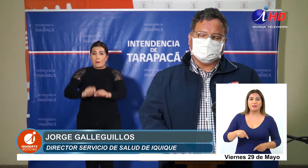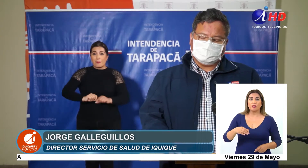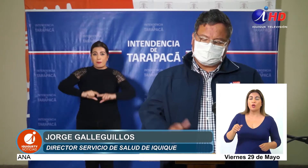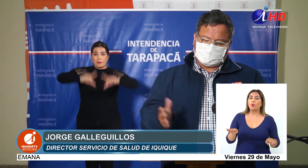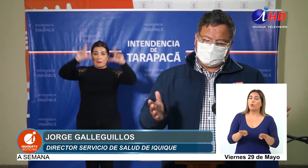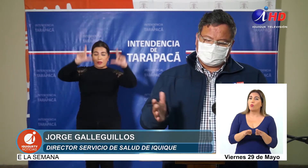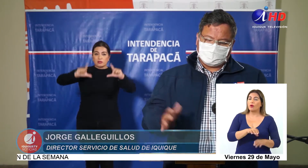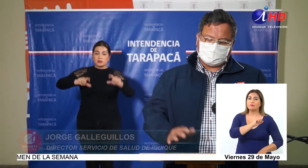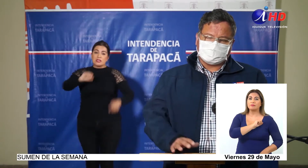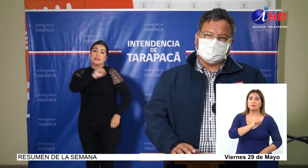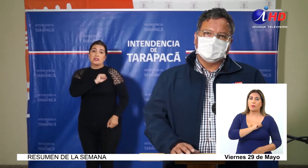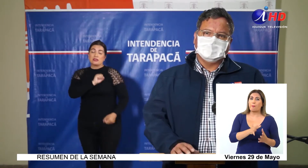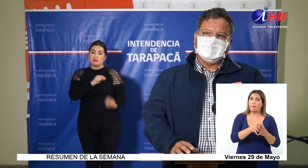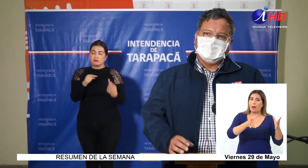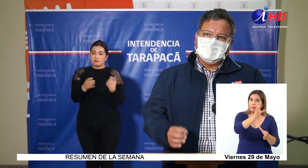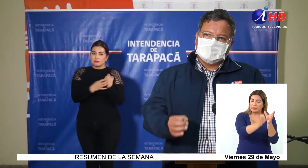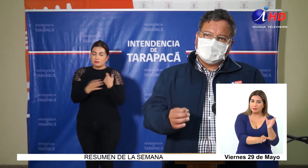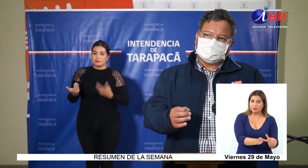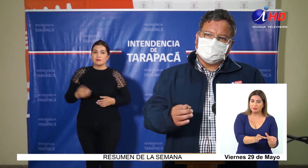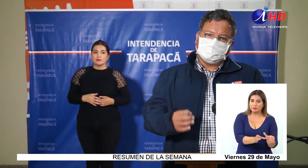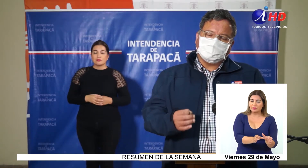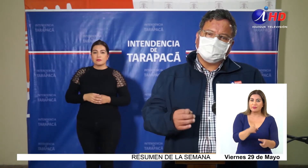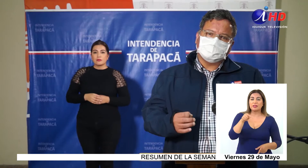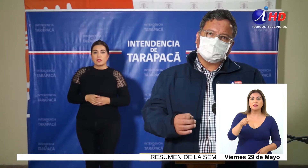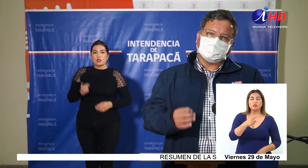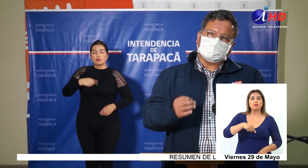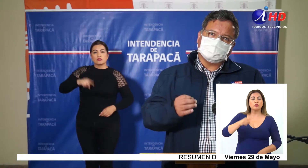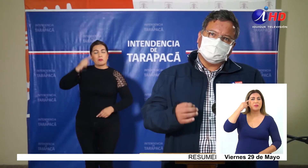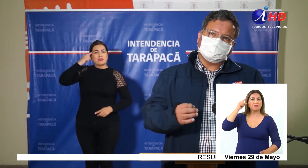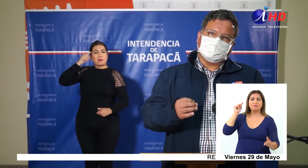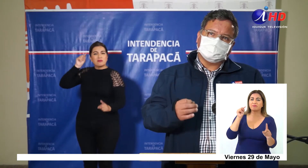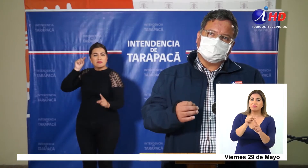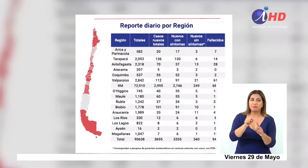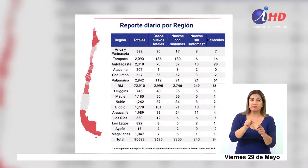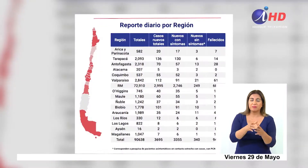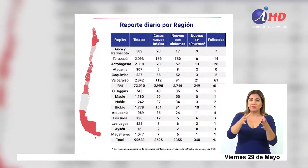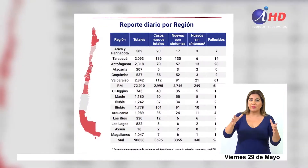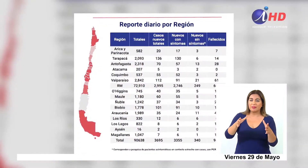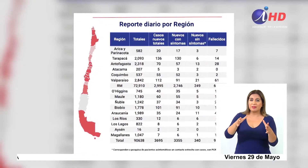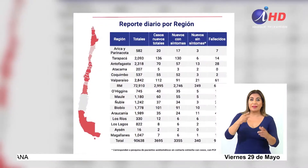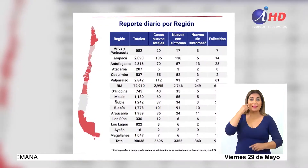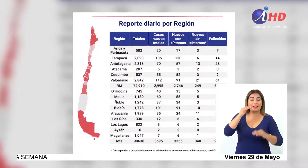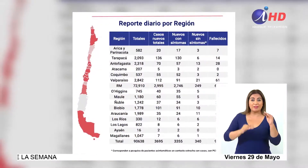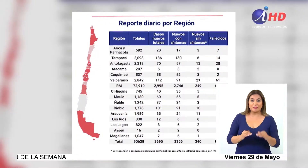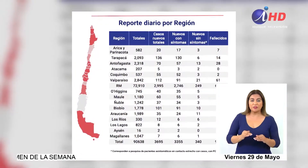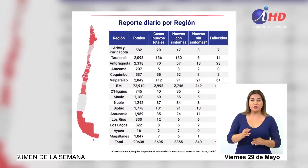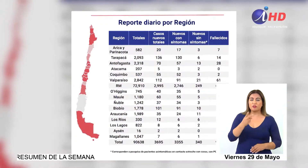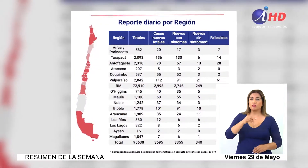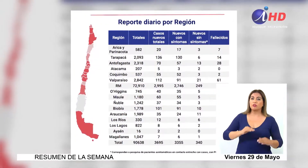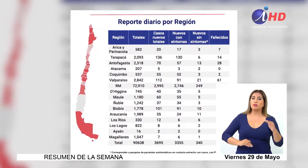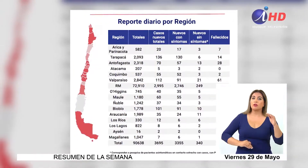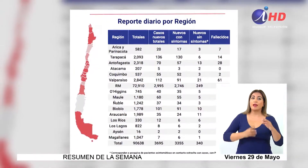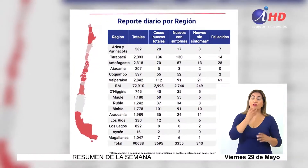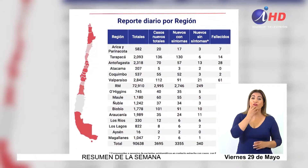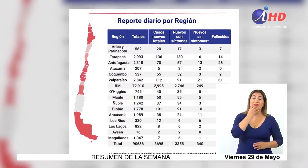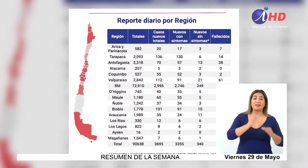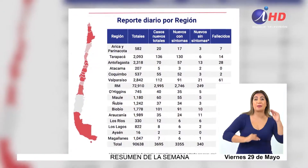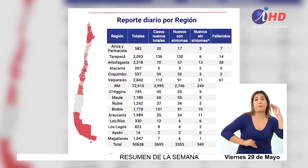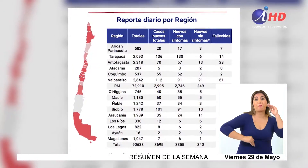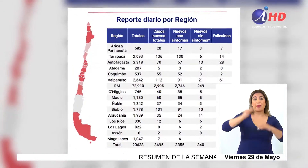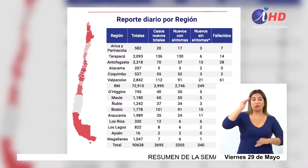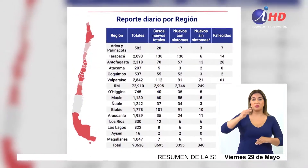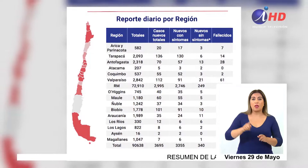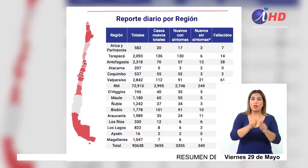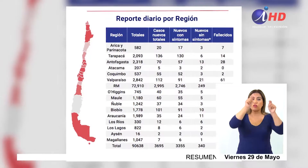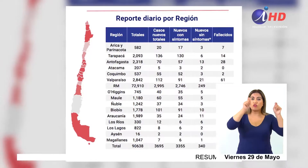metropolitana, donde están gruesas las personas. Pero si nos vamos a lo puntual con las tendencias que vamos a tener, probablemente vamos a pasar a Antofagasta. Antofagasta tiene